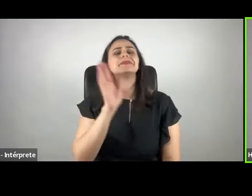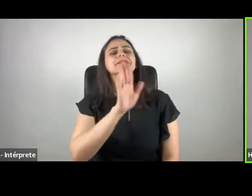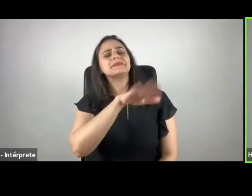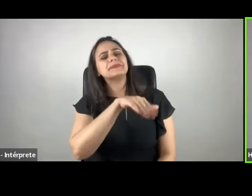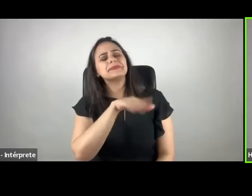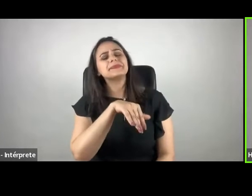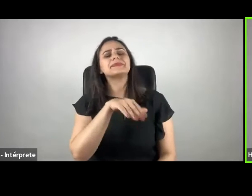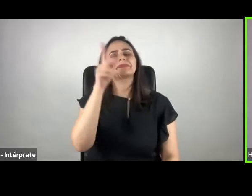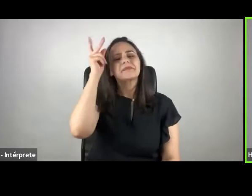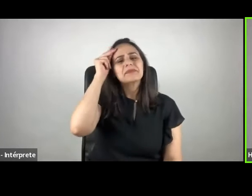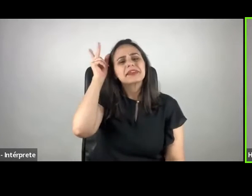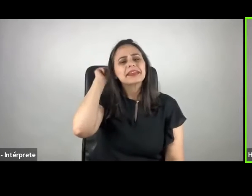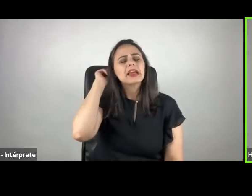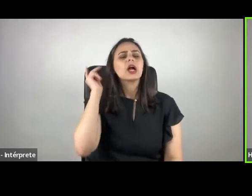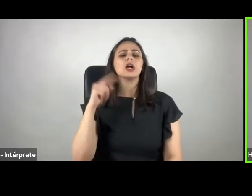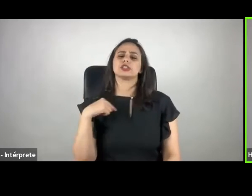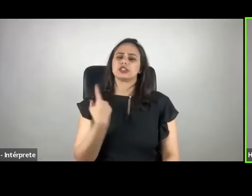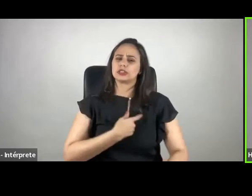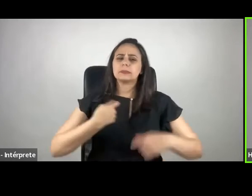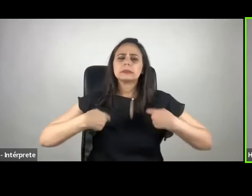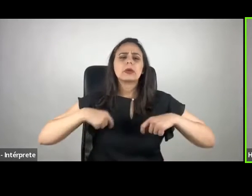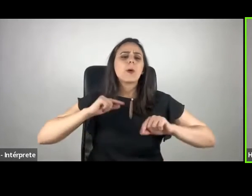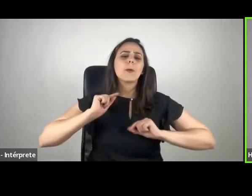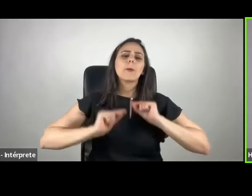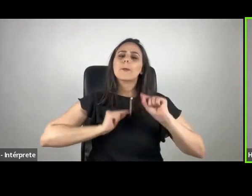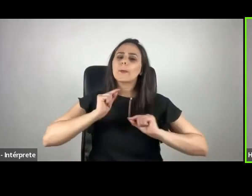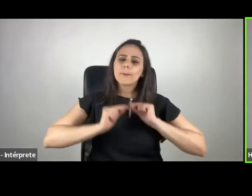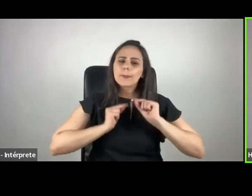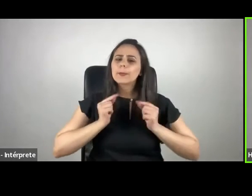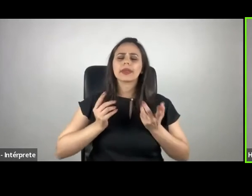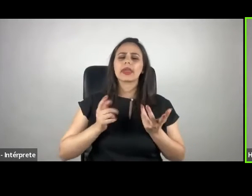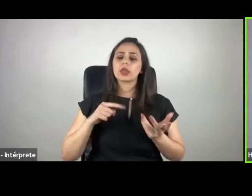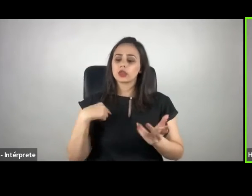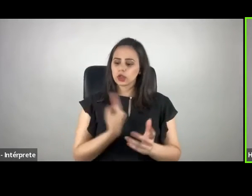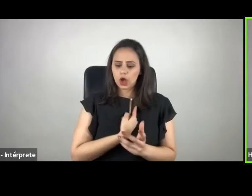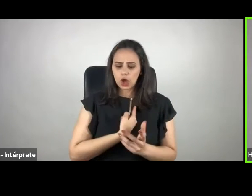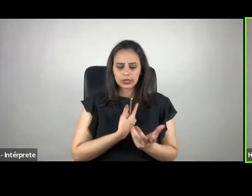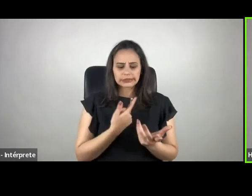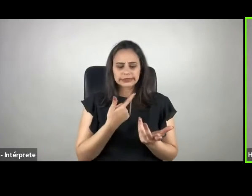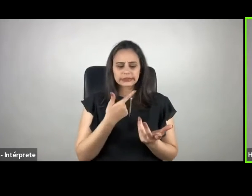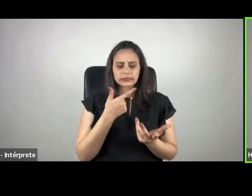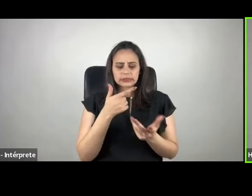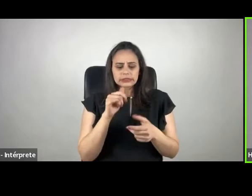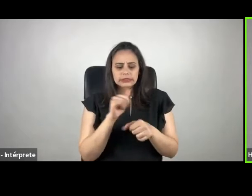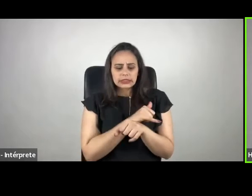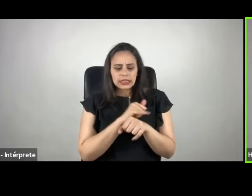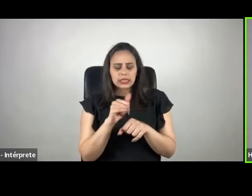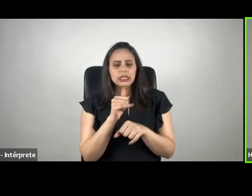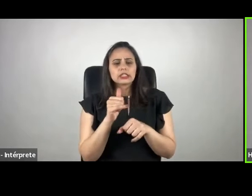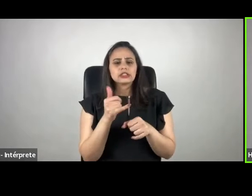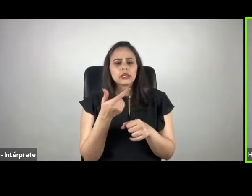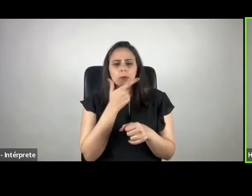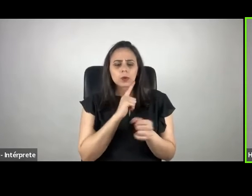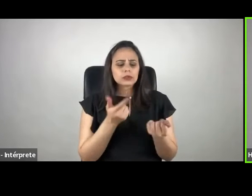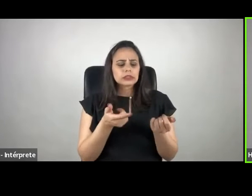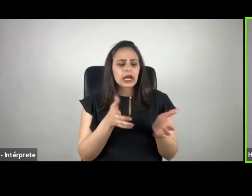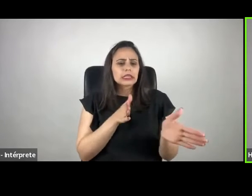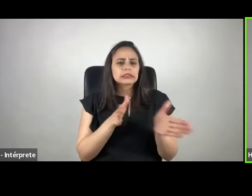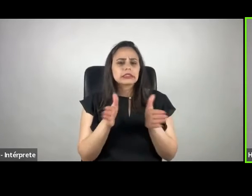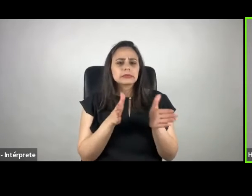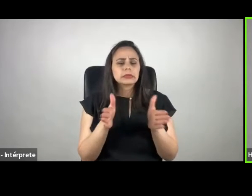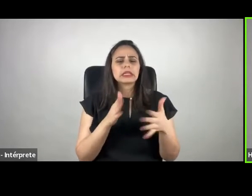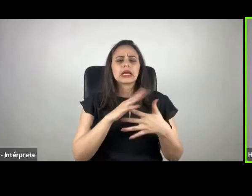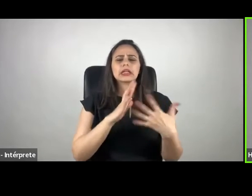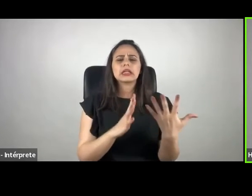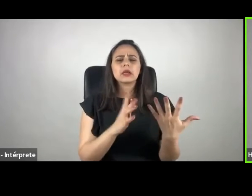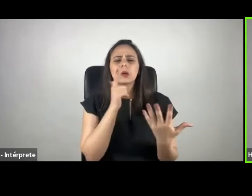que a gente precisa fazer, né? Como é que a gente consegue ter, como é que a gente consegue gerar a acessibilidade através das livras?